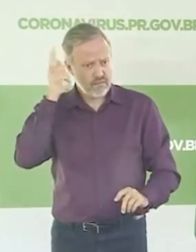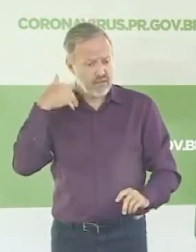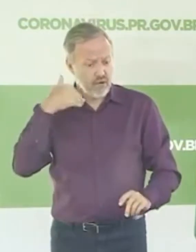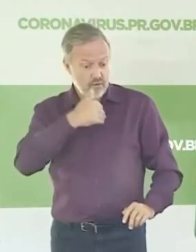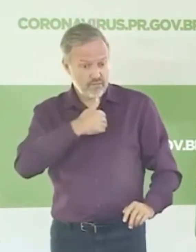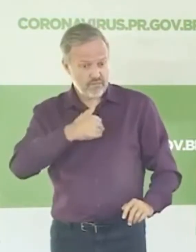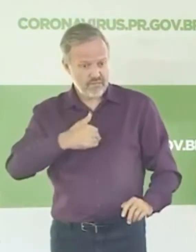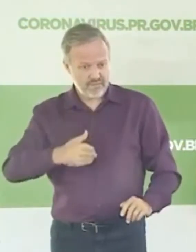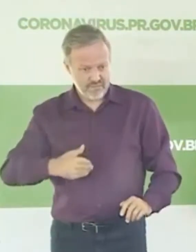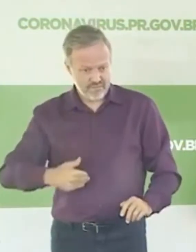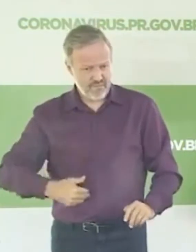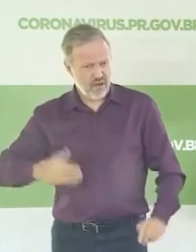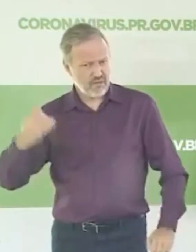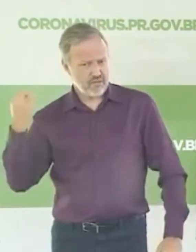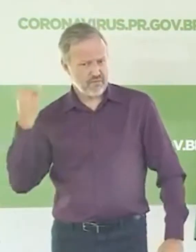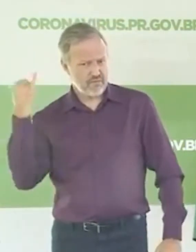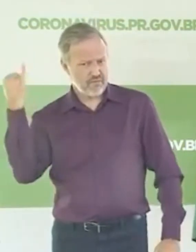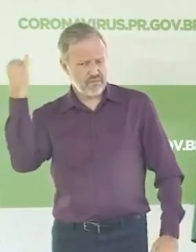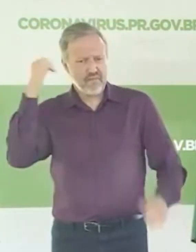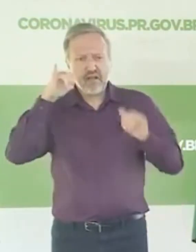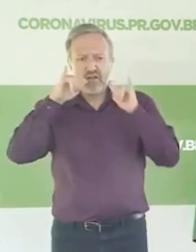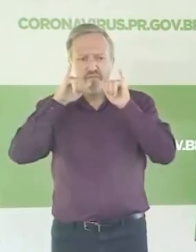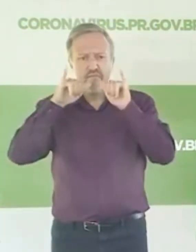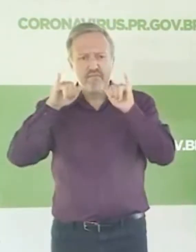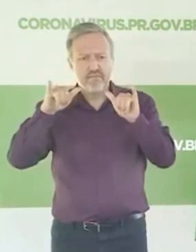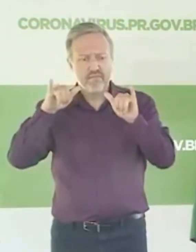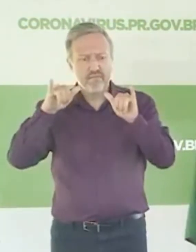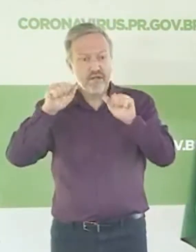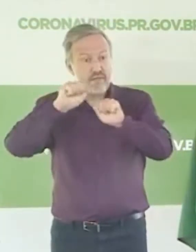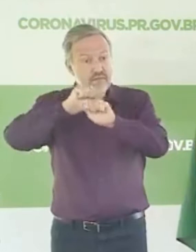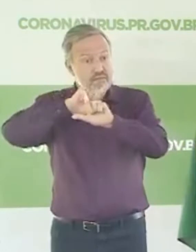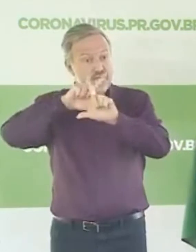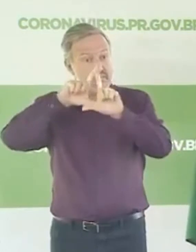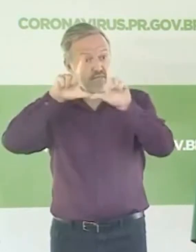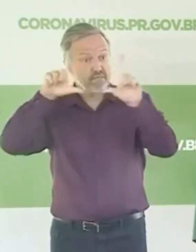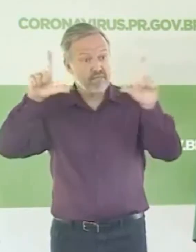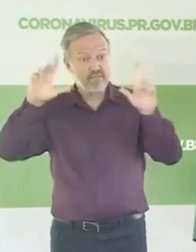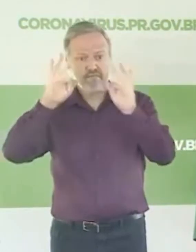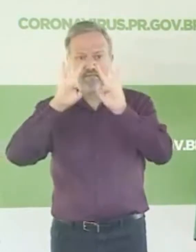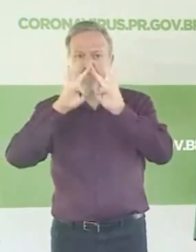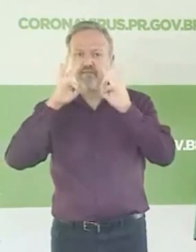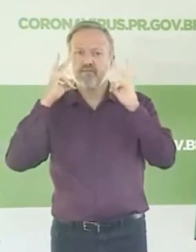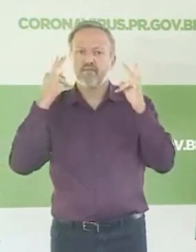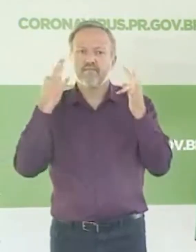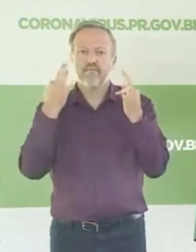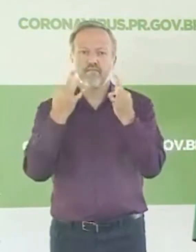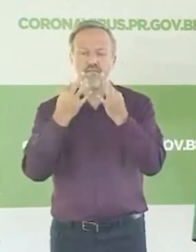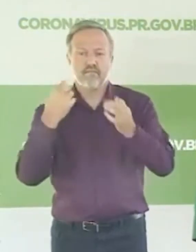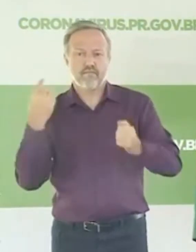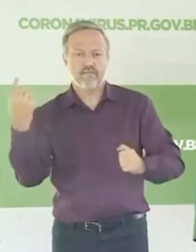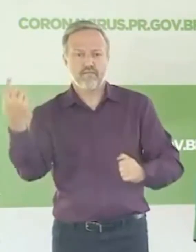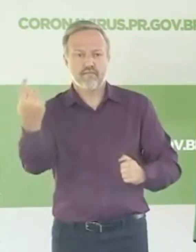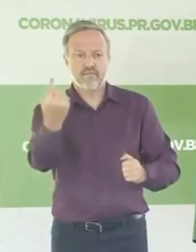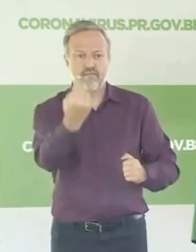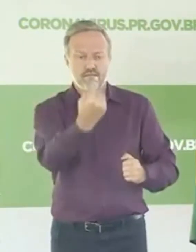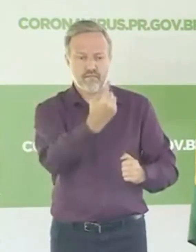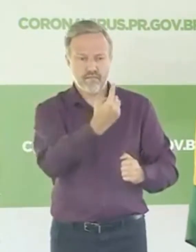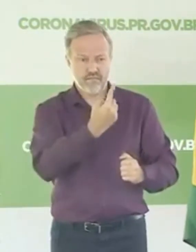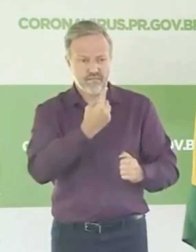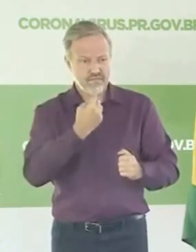Estado. São decisões importantes. É importante deixar muito claro às famílias do Paraná que nós estamos tomando